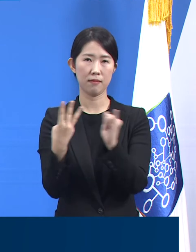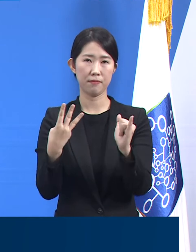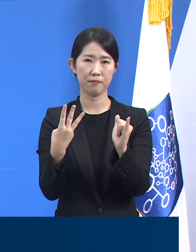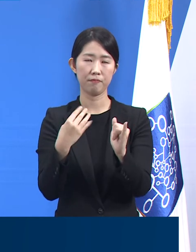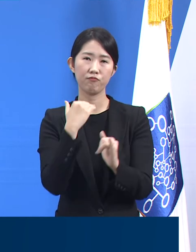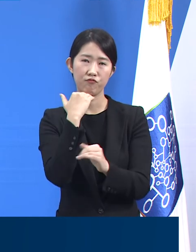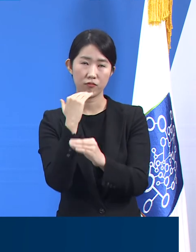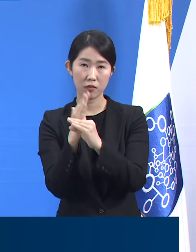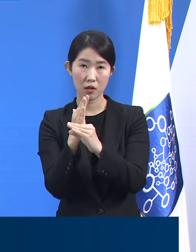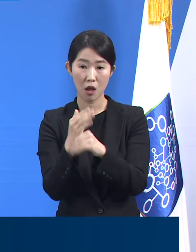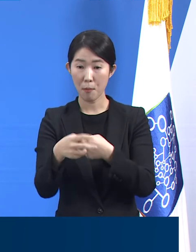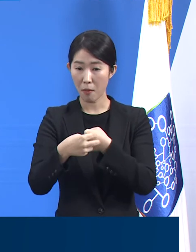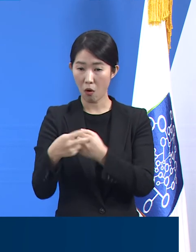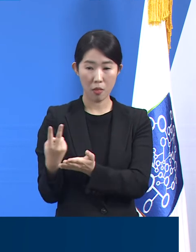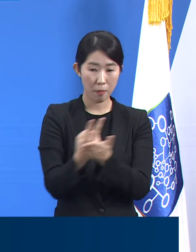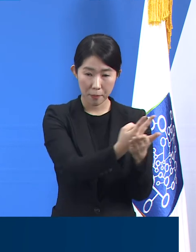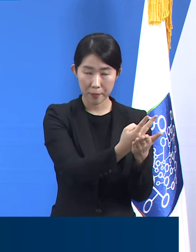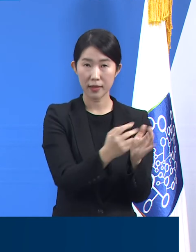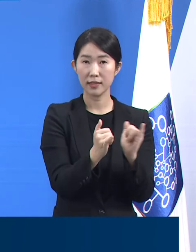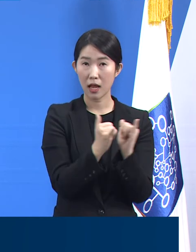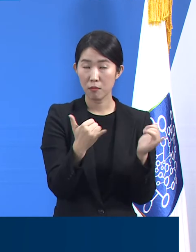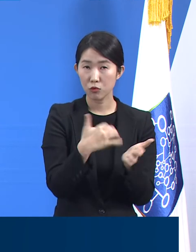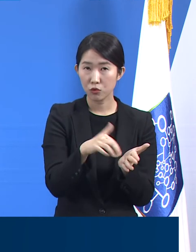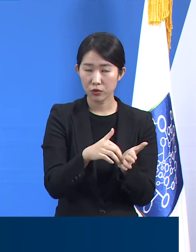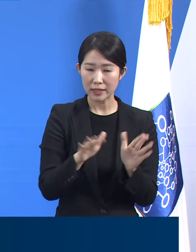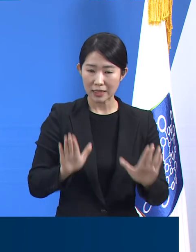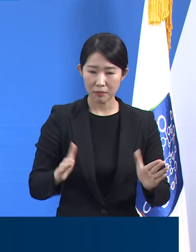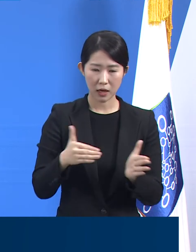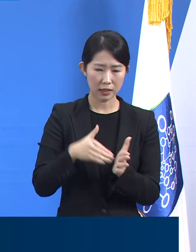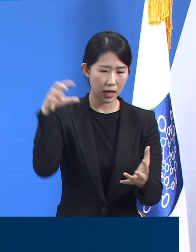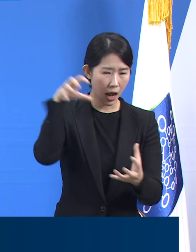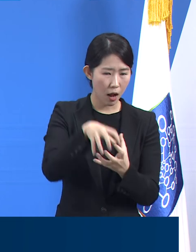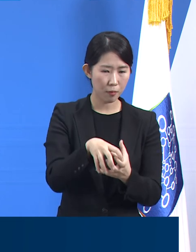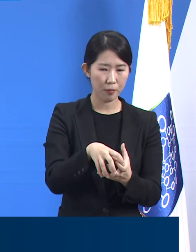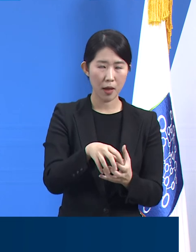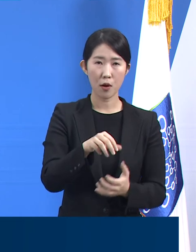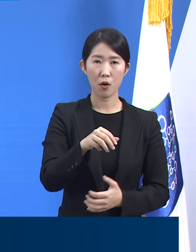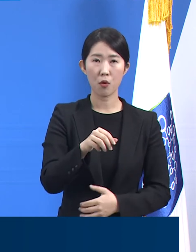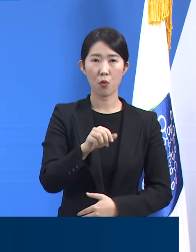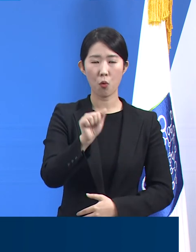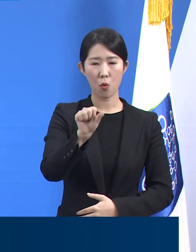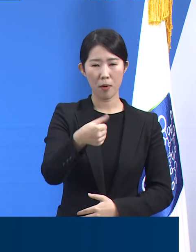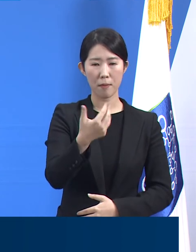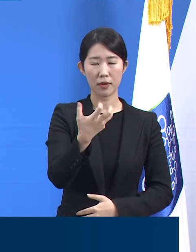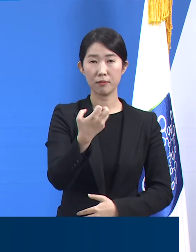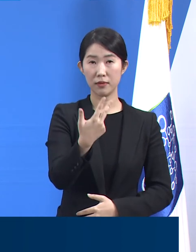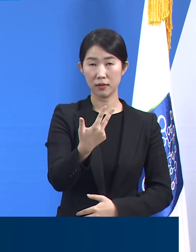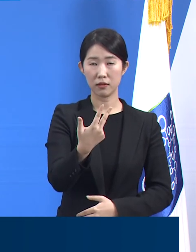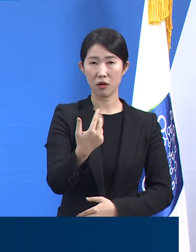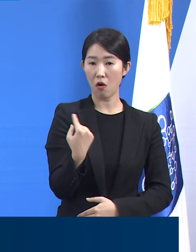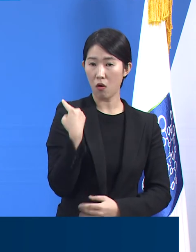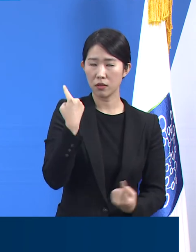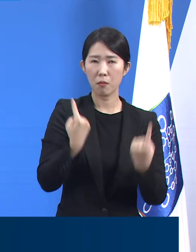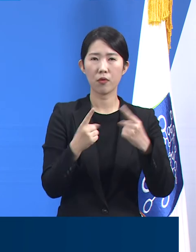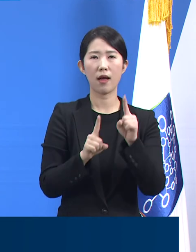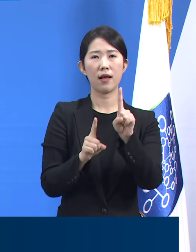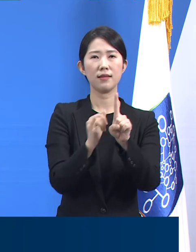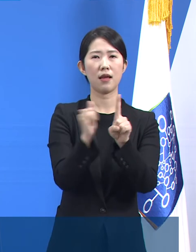병원으로 후송 조치한 인원은 지금까지 누적 587명으로 전일 대비 1명 증가했습니다.